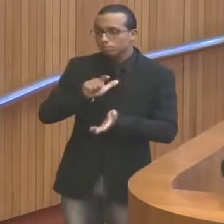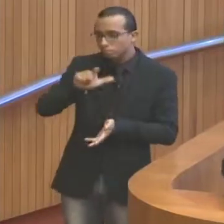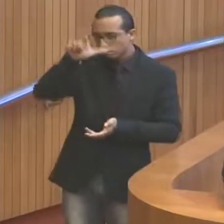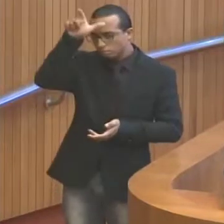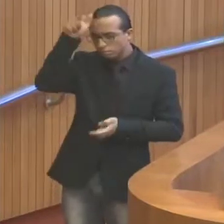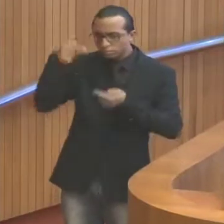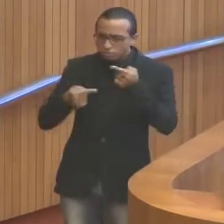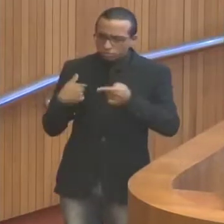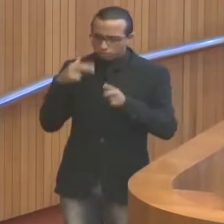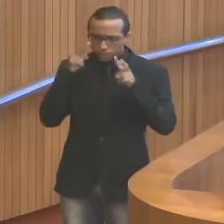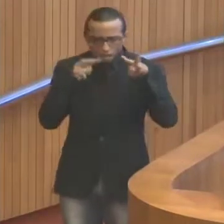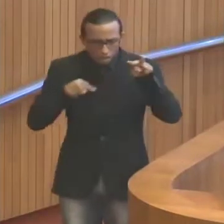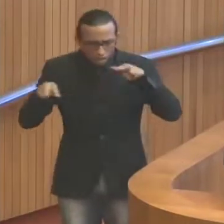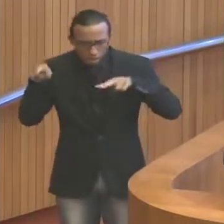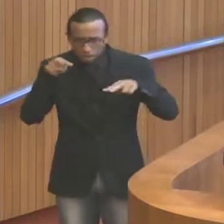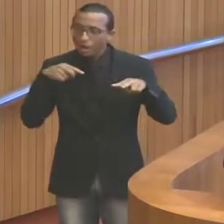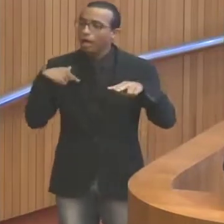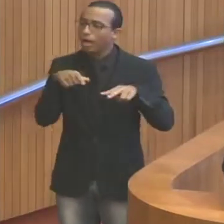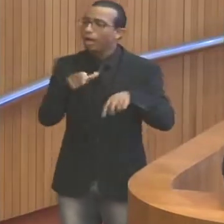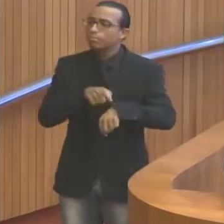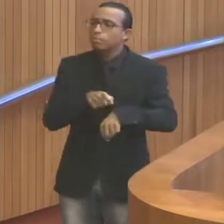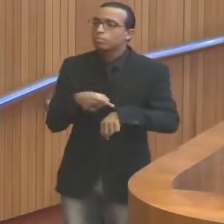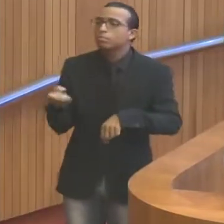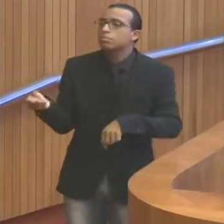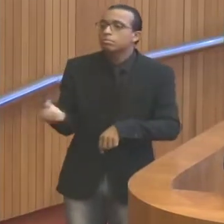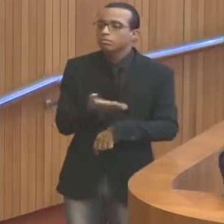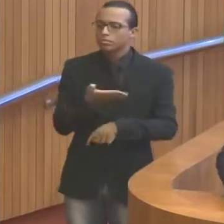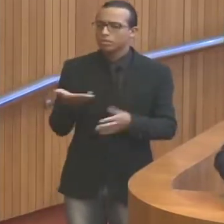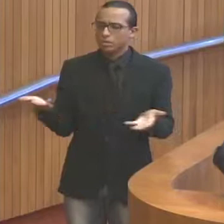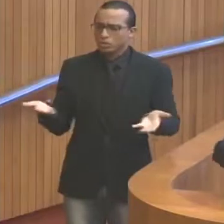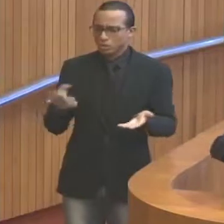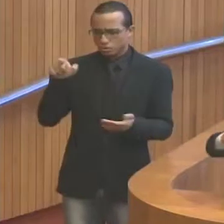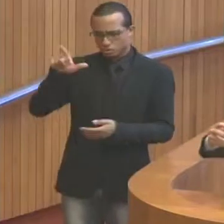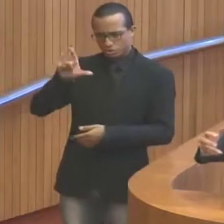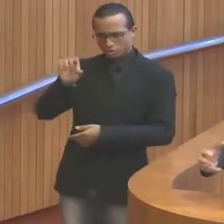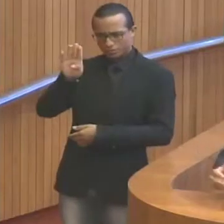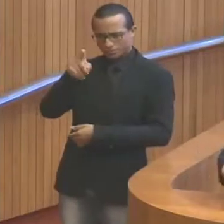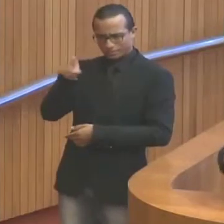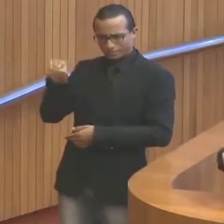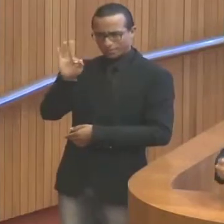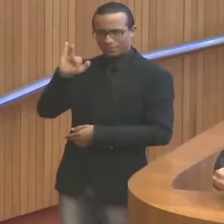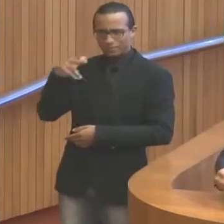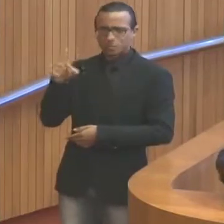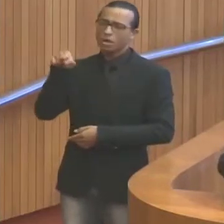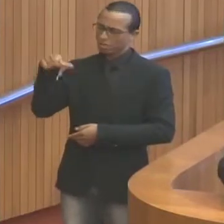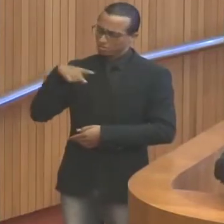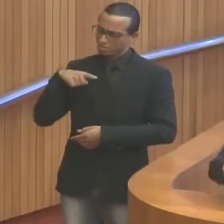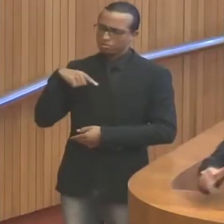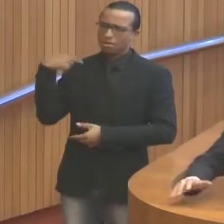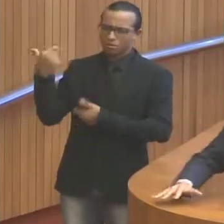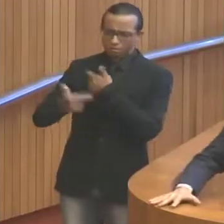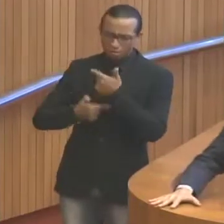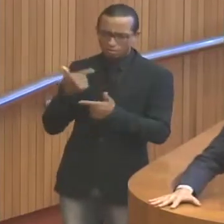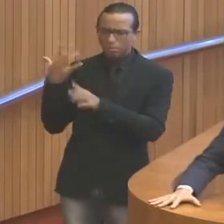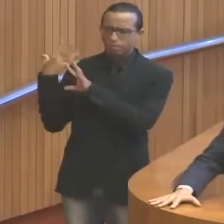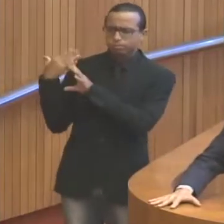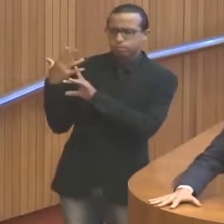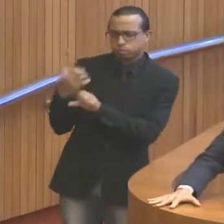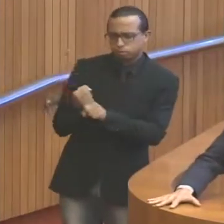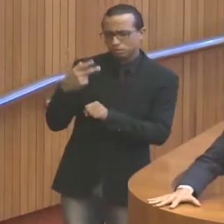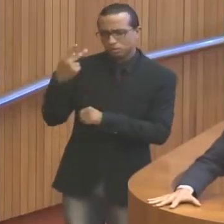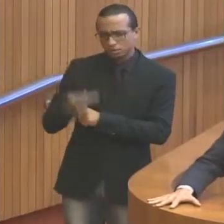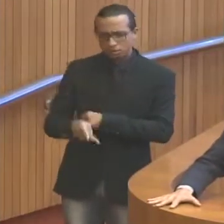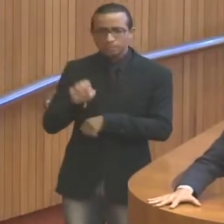Lobo Filho, que, de certa forma, tem hoje, já trabalho prestado no nosso estado do Maranhão.